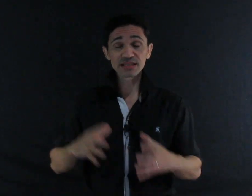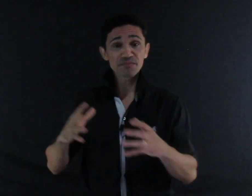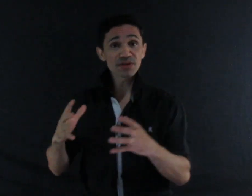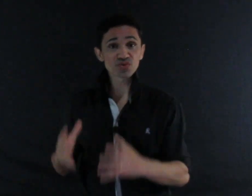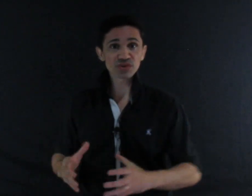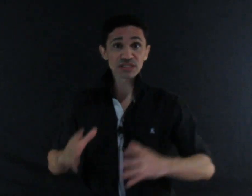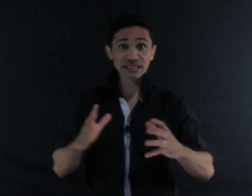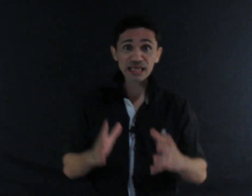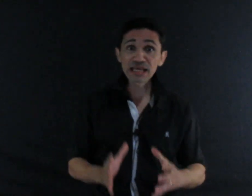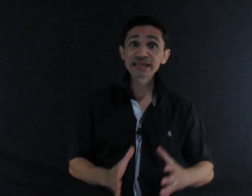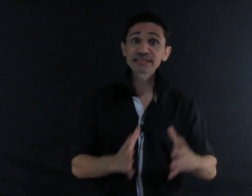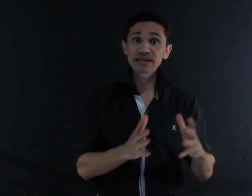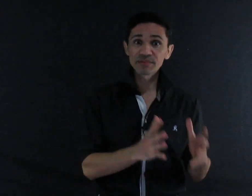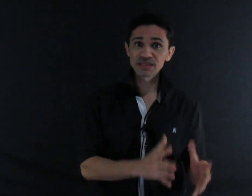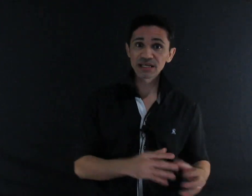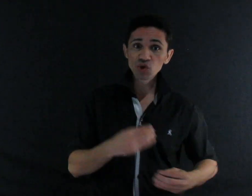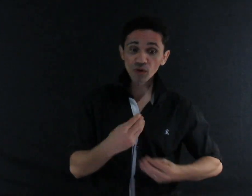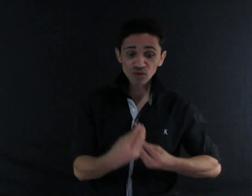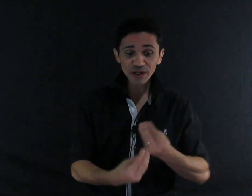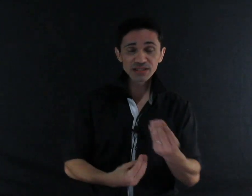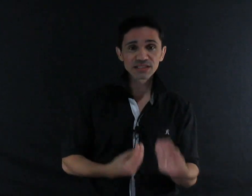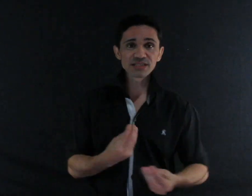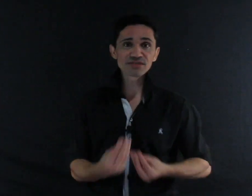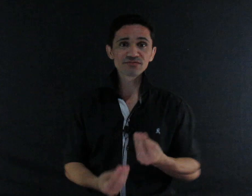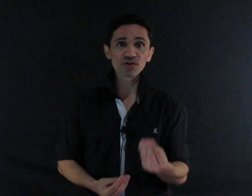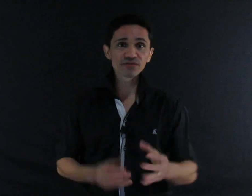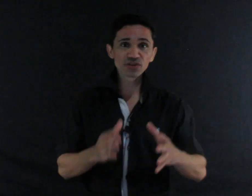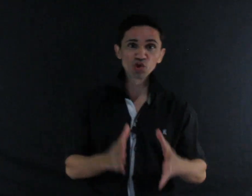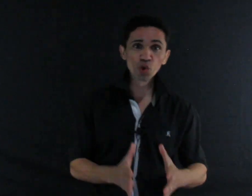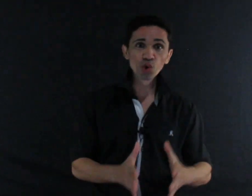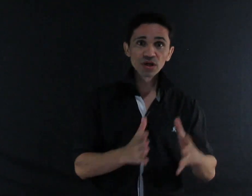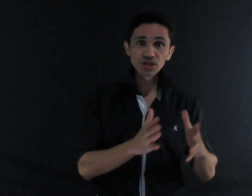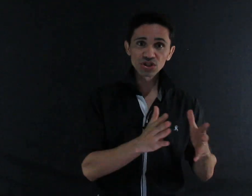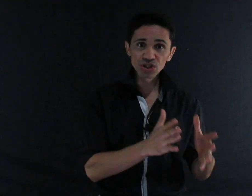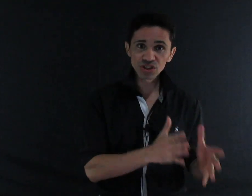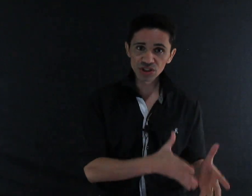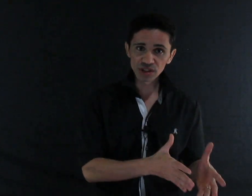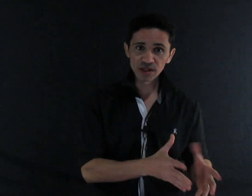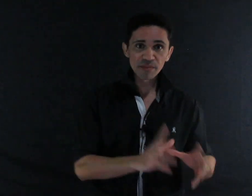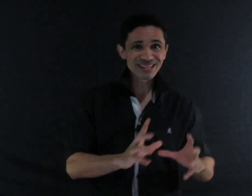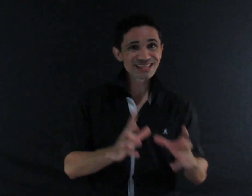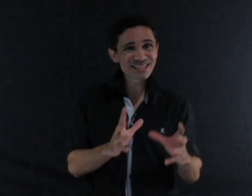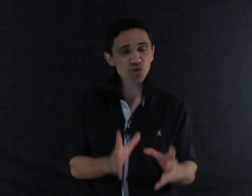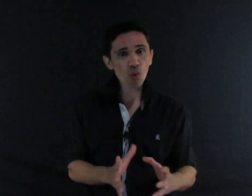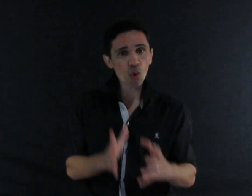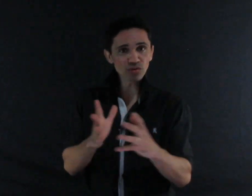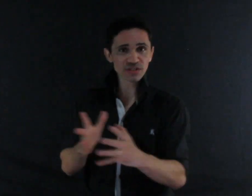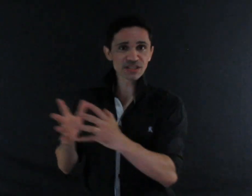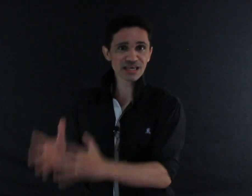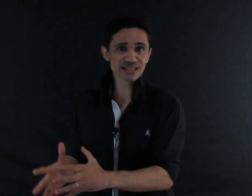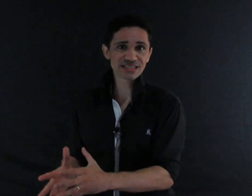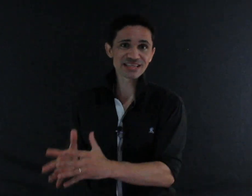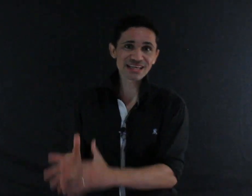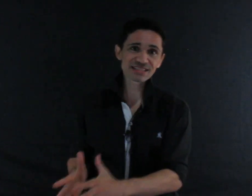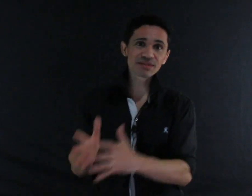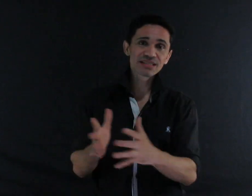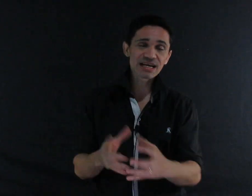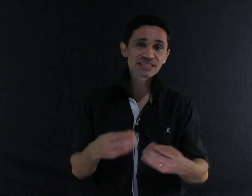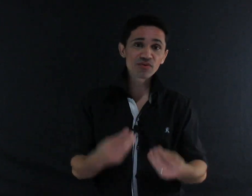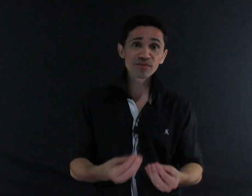existem pessoas que têm essa capacidade quando elas desenvolvem no dia a dia. Mas elas estão conscientes que essa habilidade é